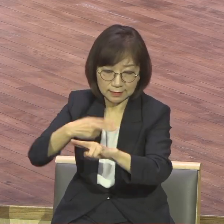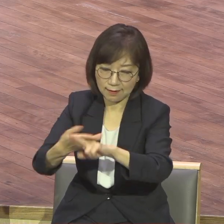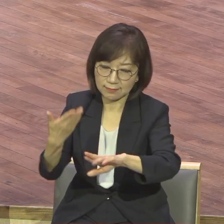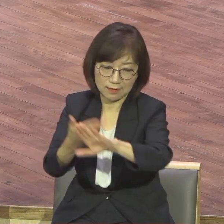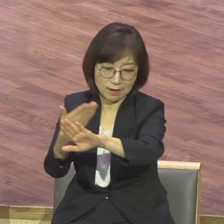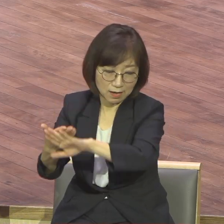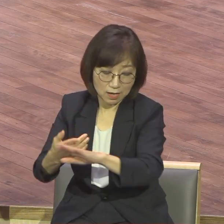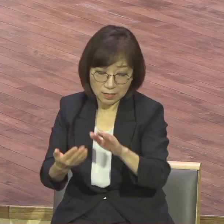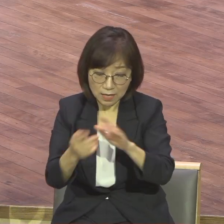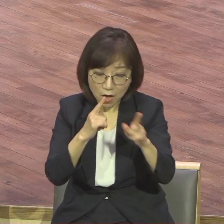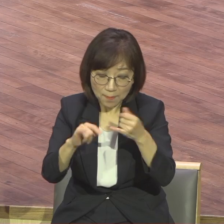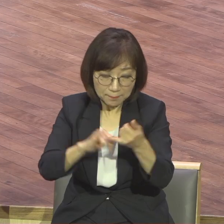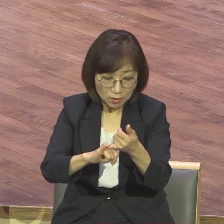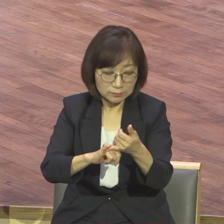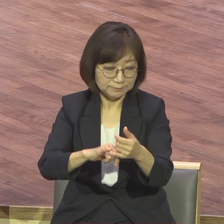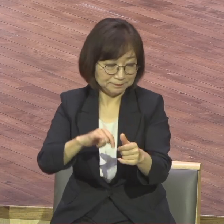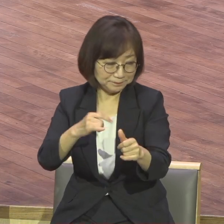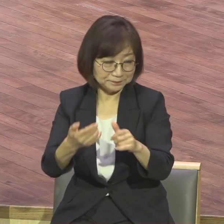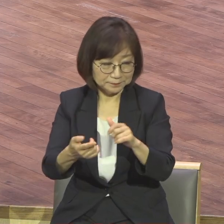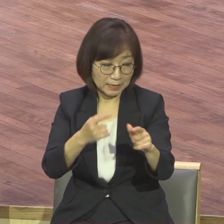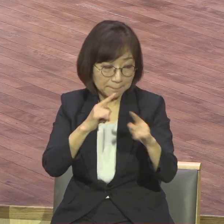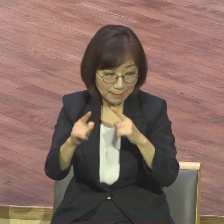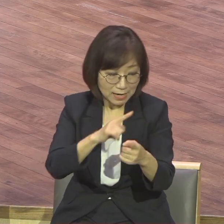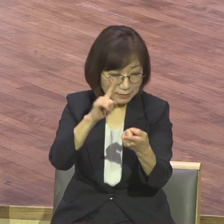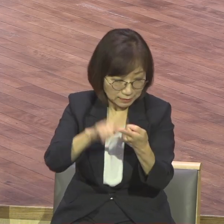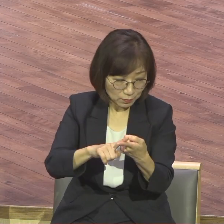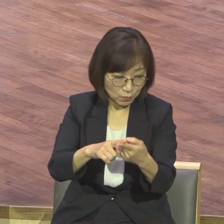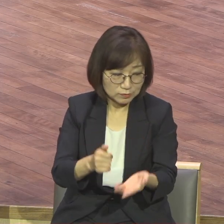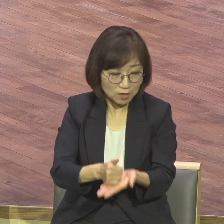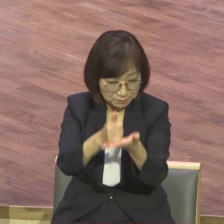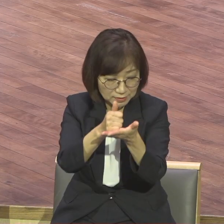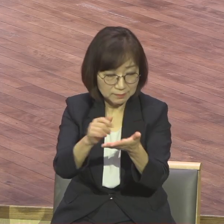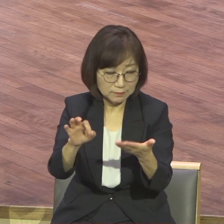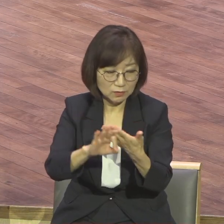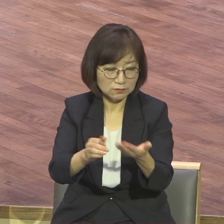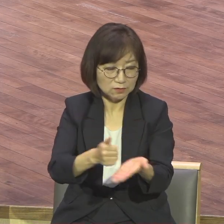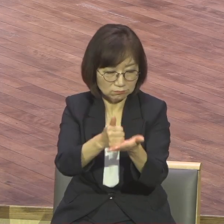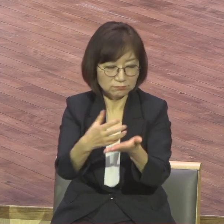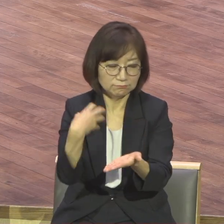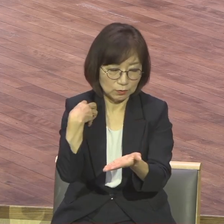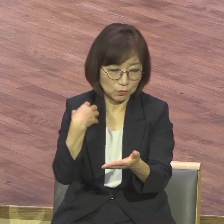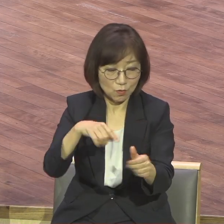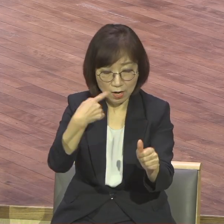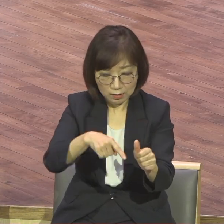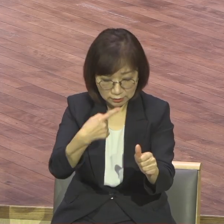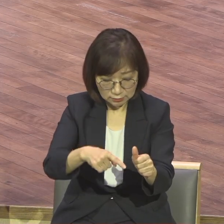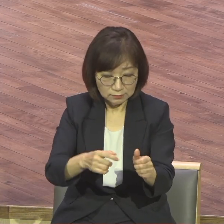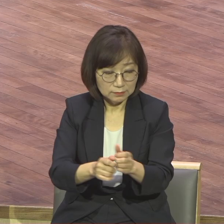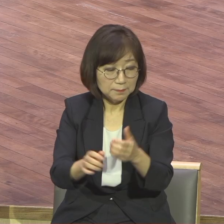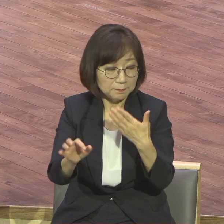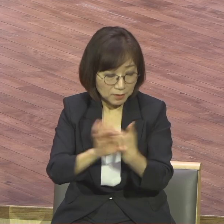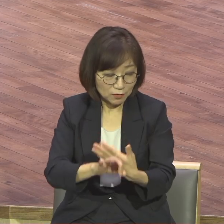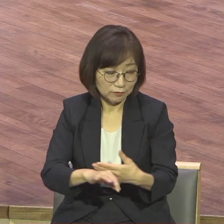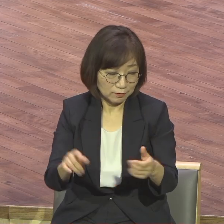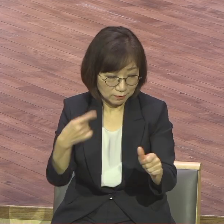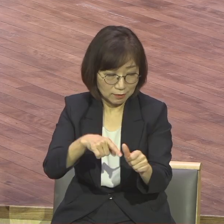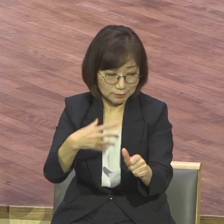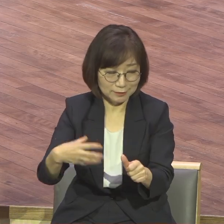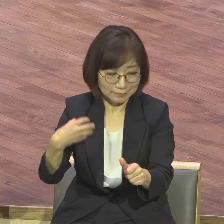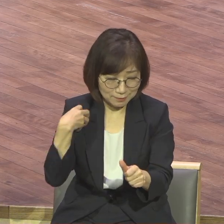믿음의 봉수대로 혹 섬견일이면 섬견일로 혹 가르치는 자면 가르치는 일로 혹 위로하는 자면 위로하는 일로 구제하는